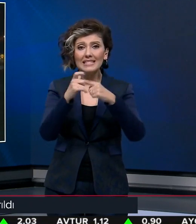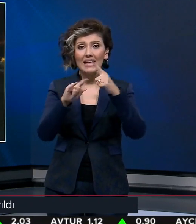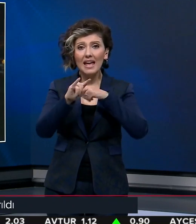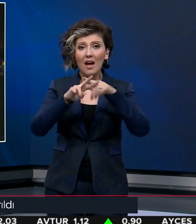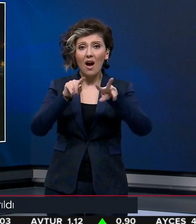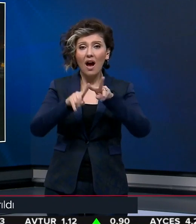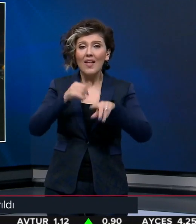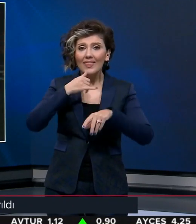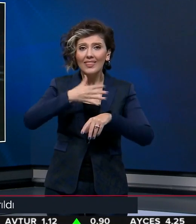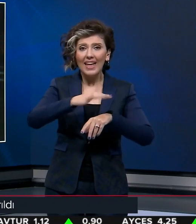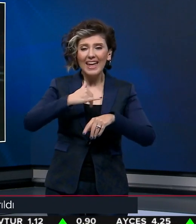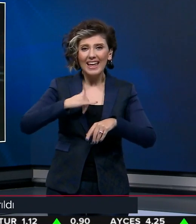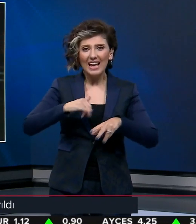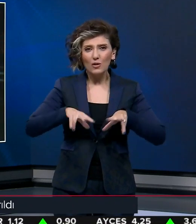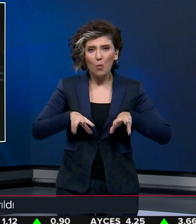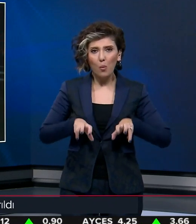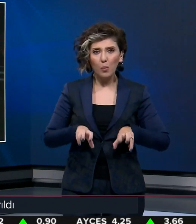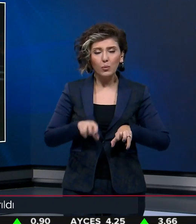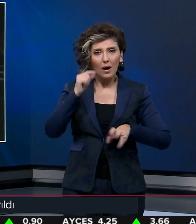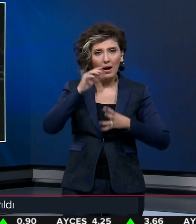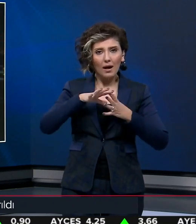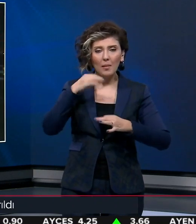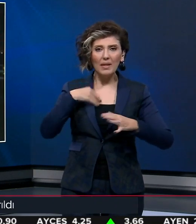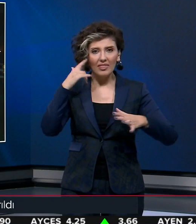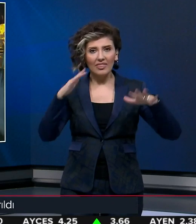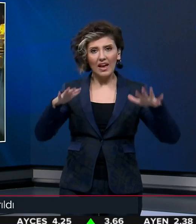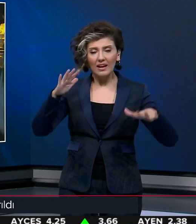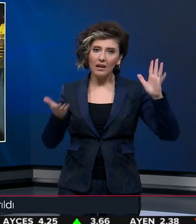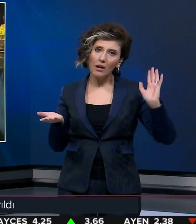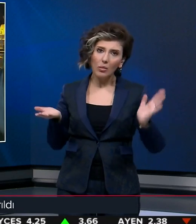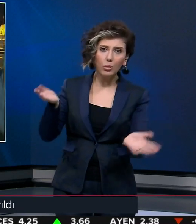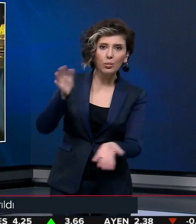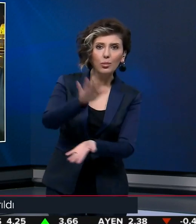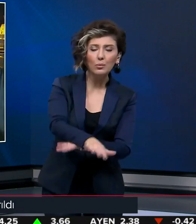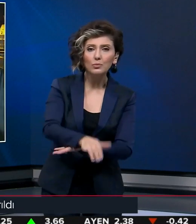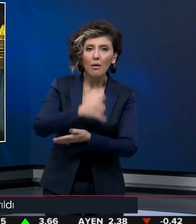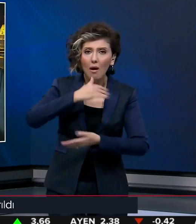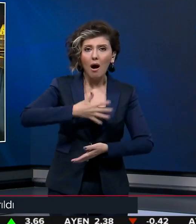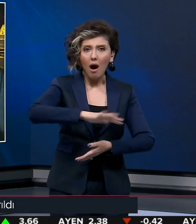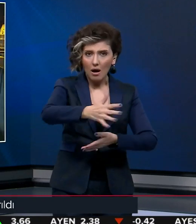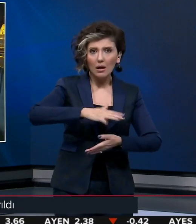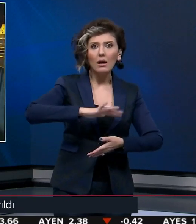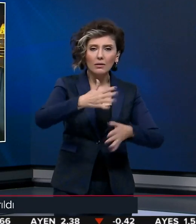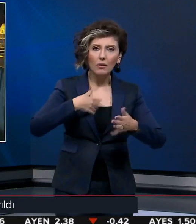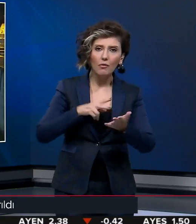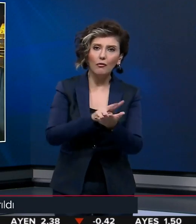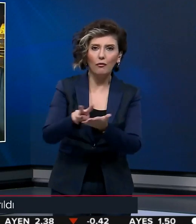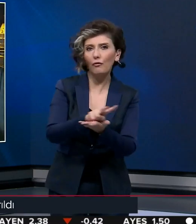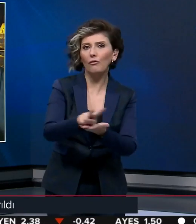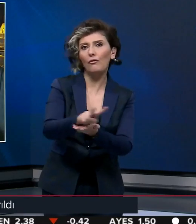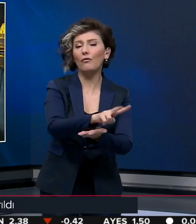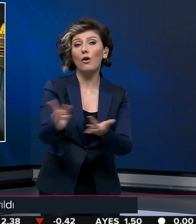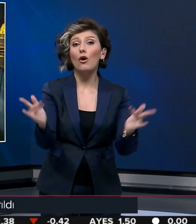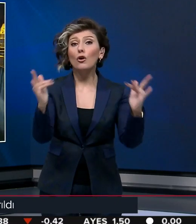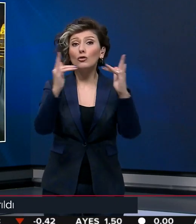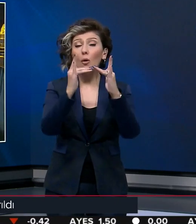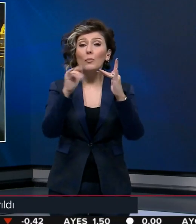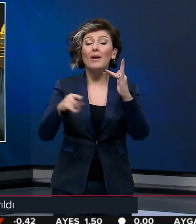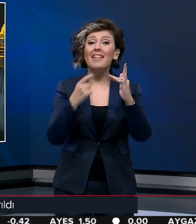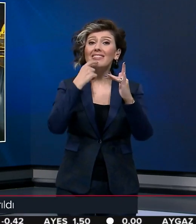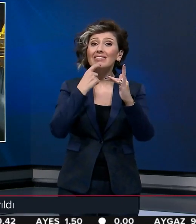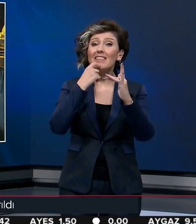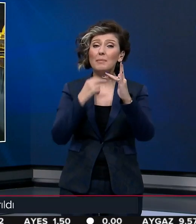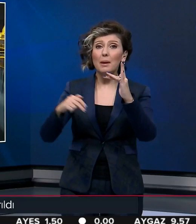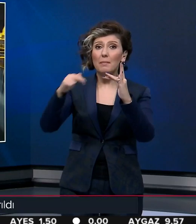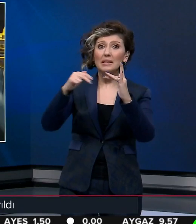kıyısında duran bir kişi dengesini kaybederek suya düştü. Bir süre akıntıyla sürüklenen talihsiz kişi köprünün demir basamaklarına